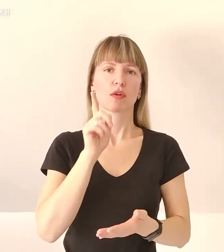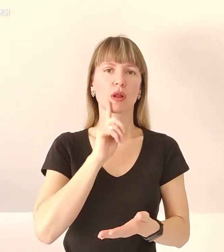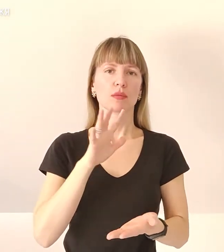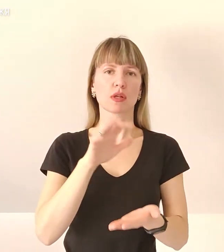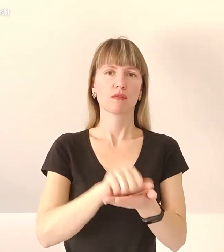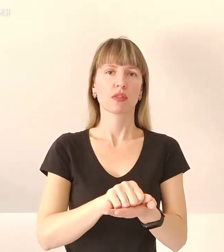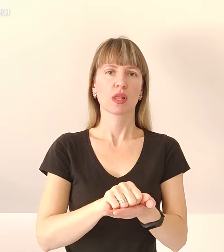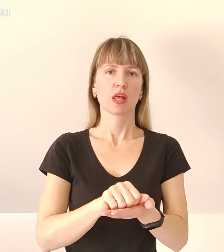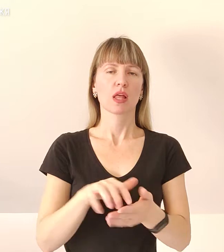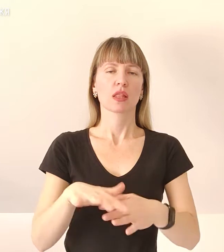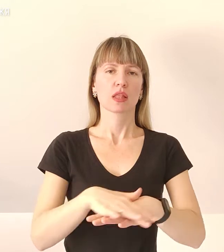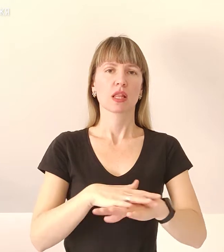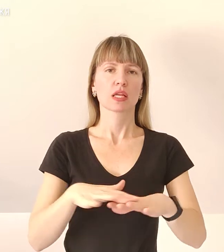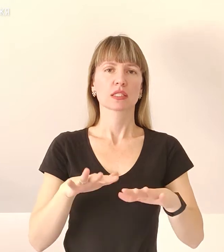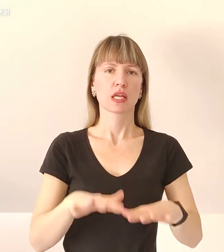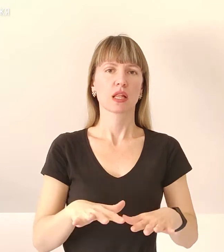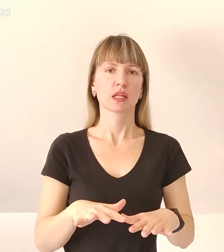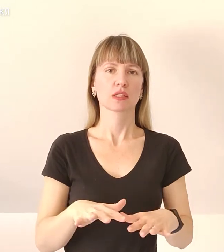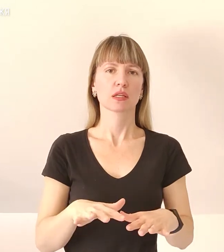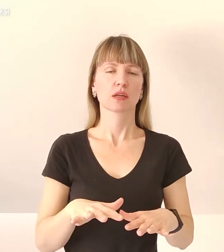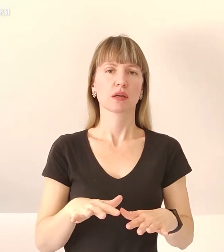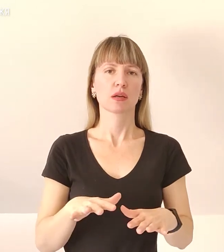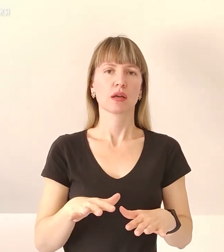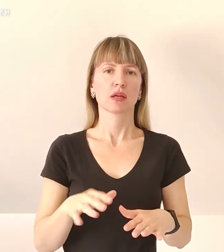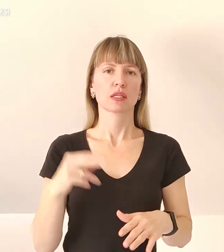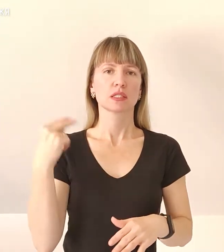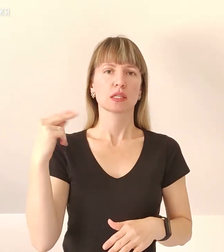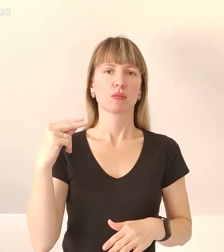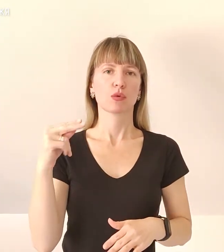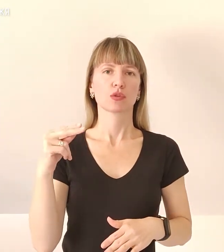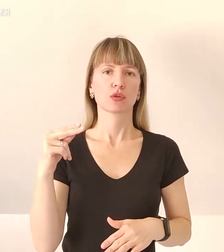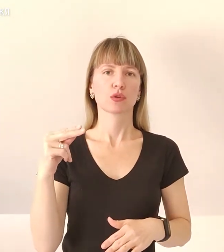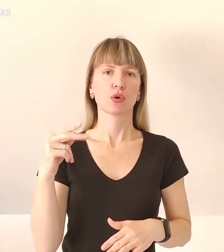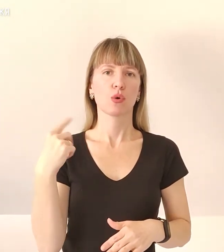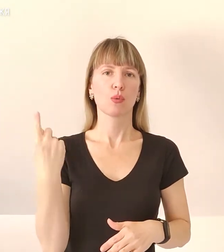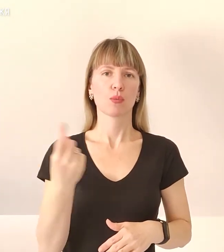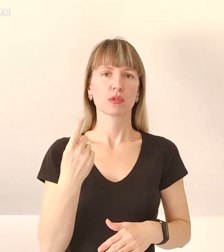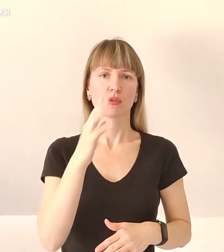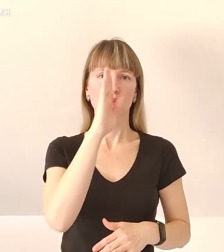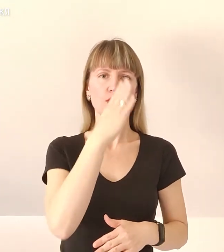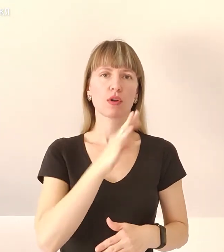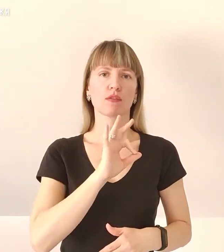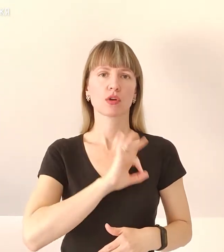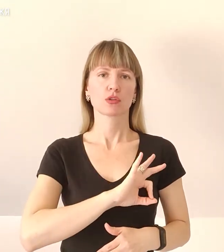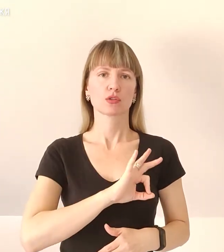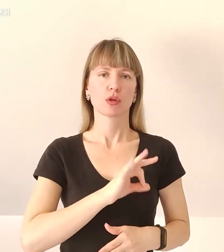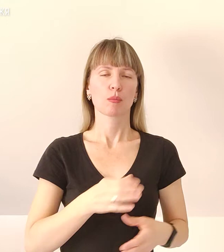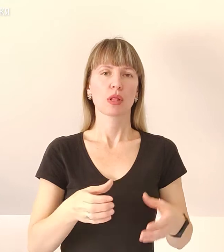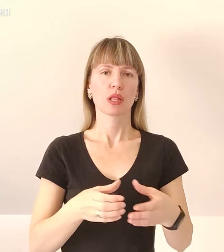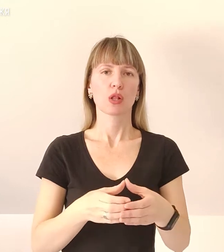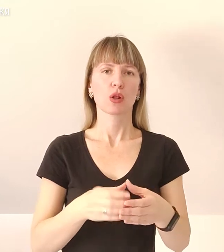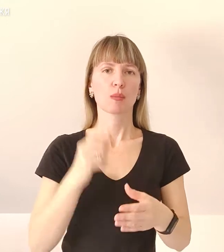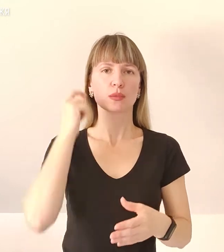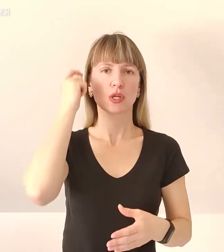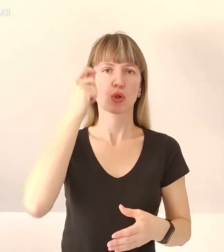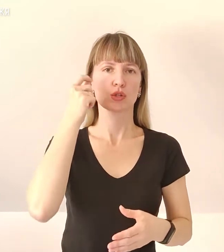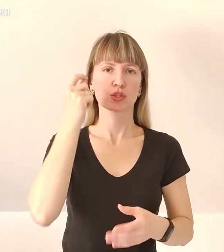окупованих населеннях, населених пунктів Запорізької області ворог використовує підрозділи психологічної боротьби